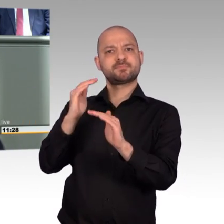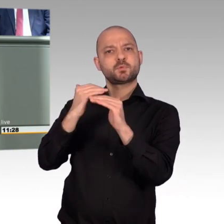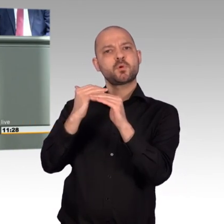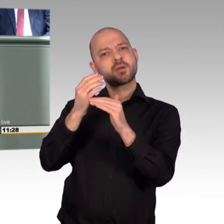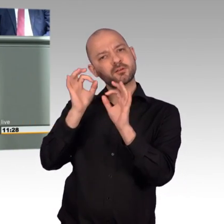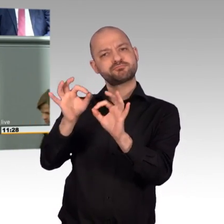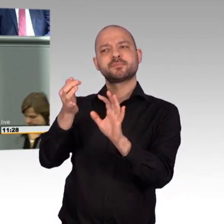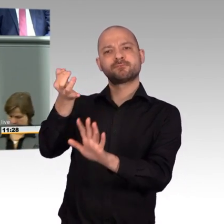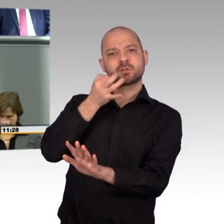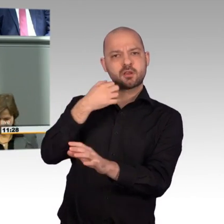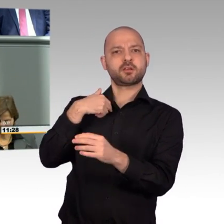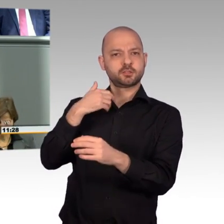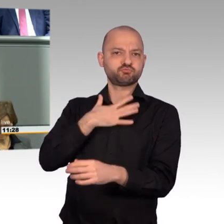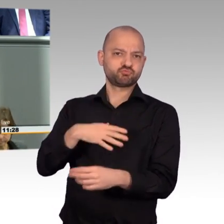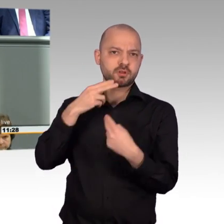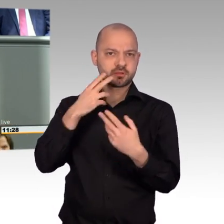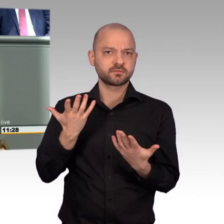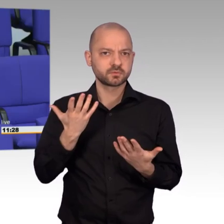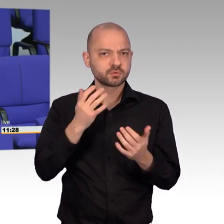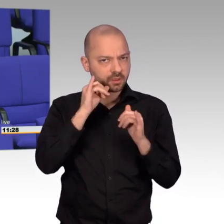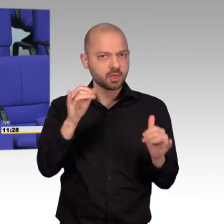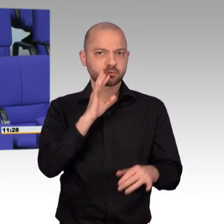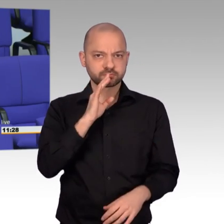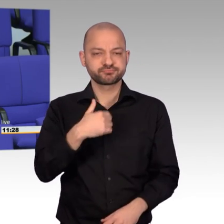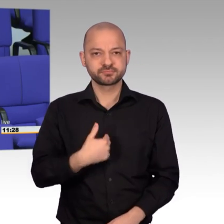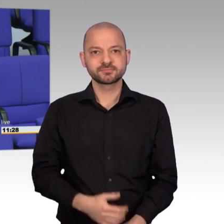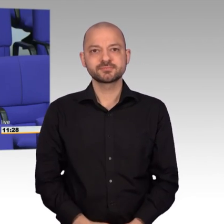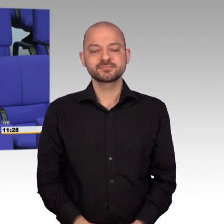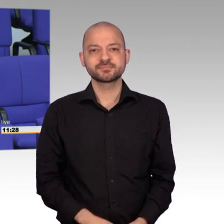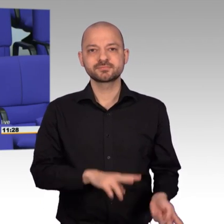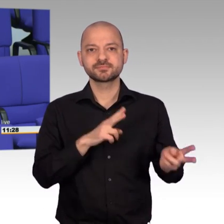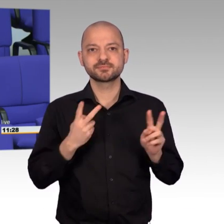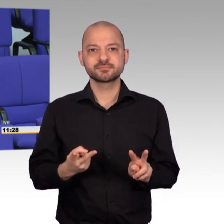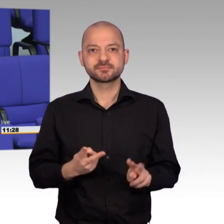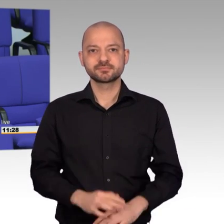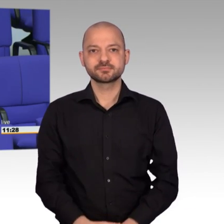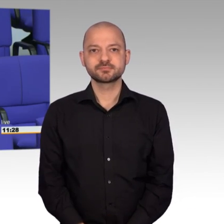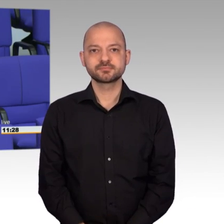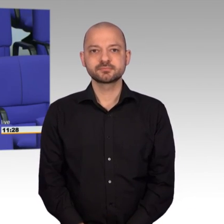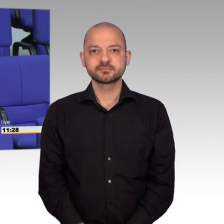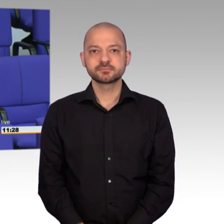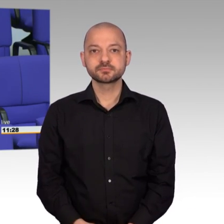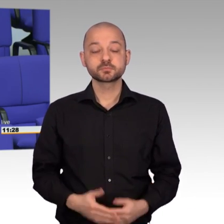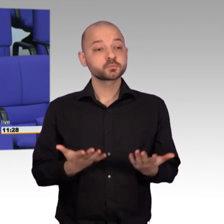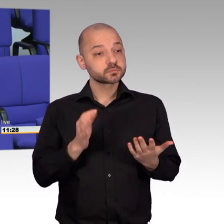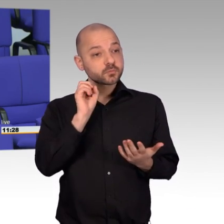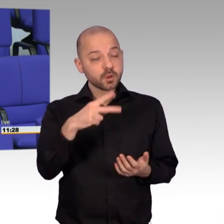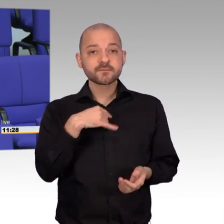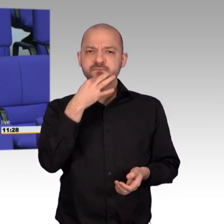Wenn ich Ihre Antwort gerade richtig verstanden habe, dann akzeptieren Sie das